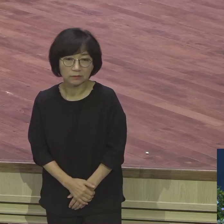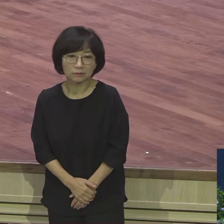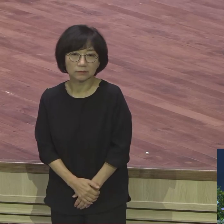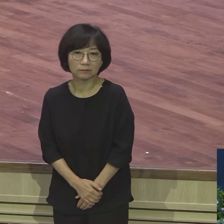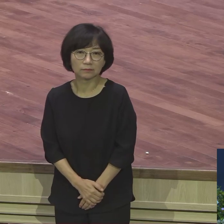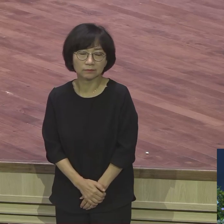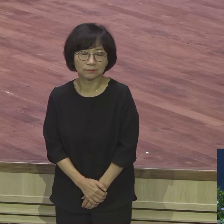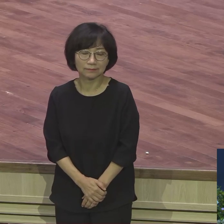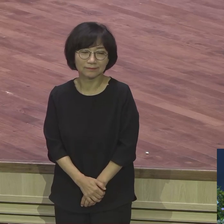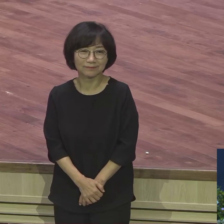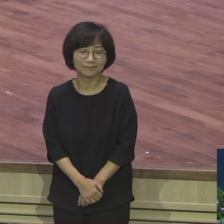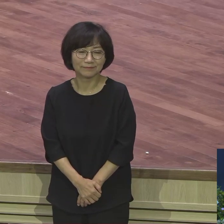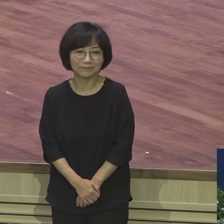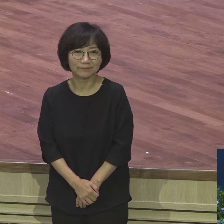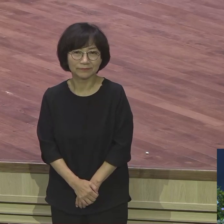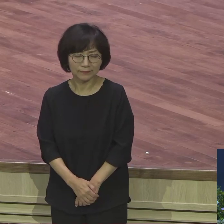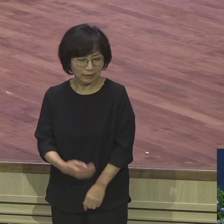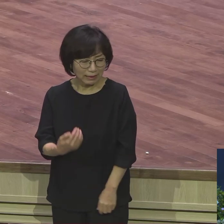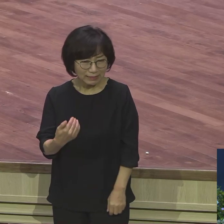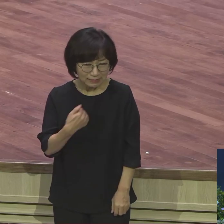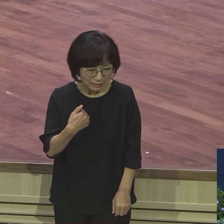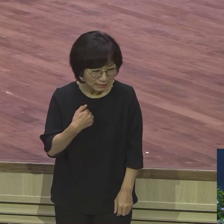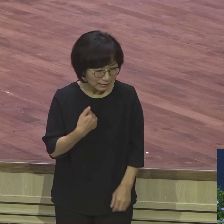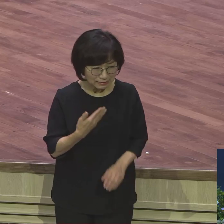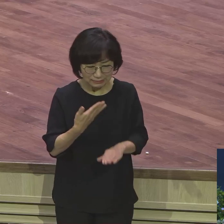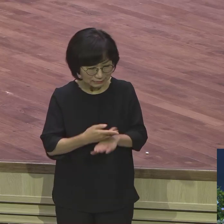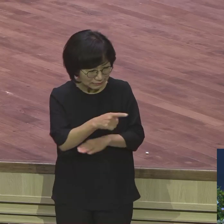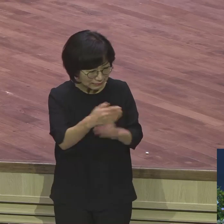내가 남의 집에 가서 종살이 하는 것이